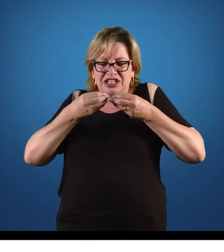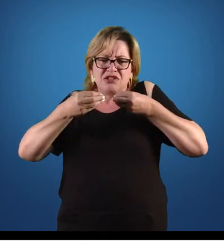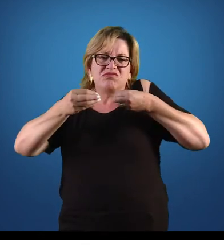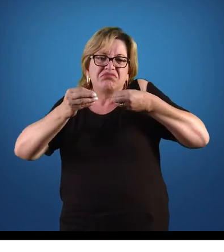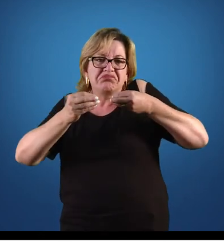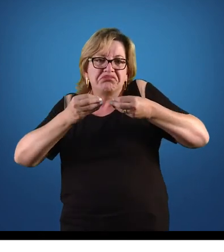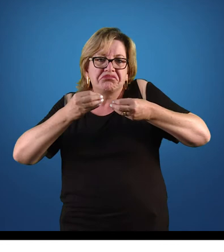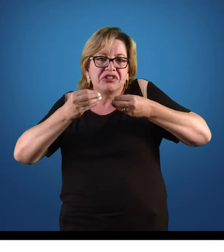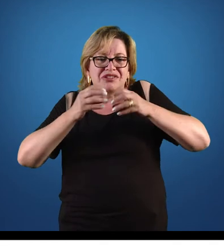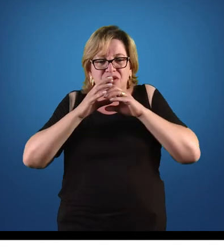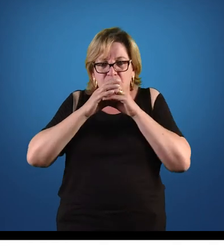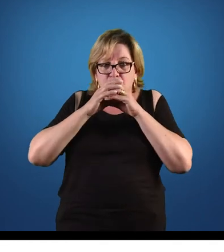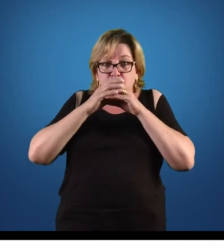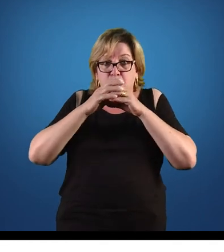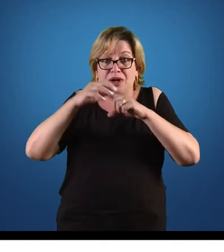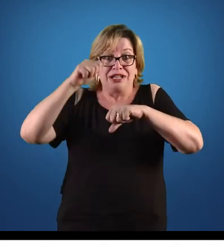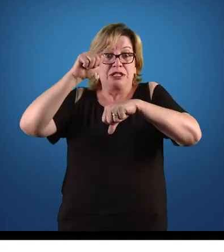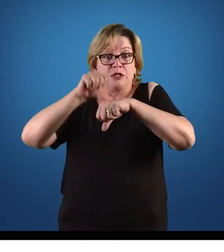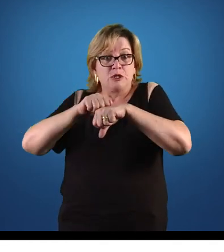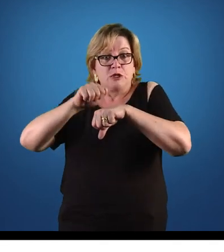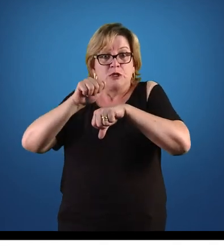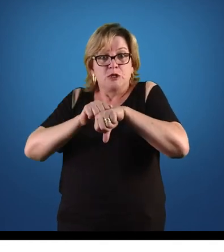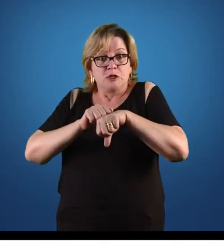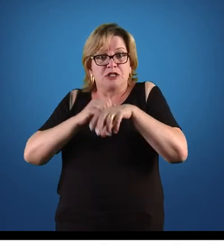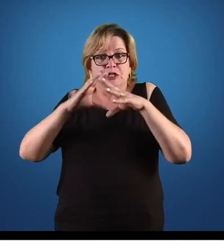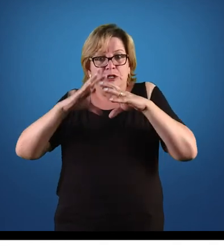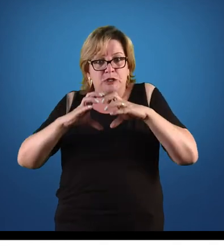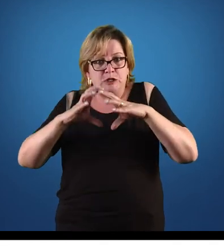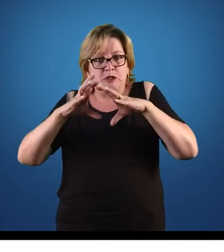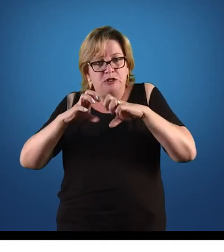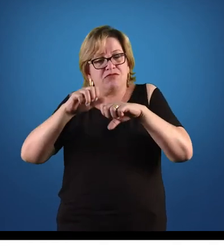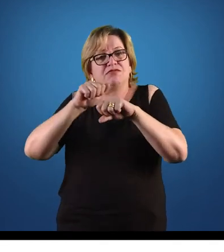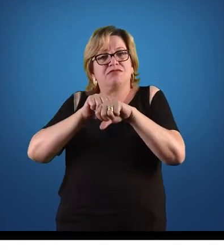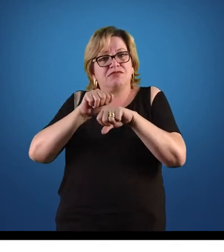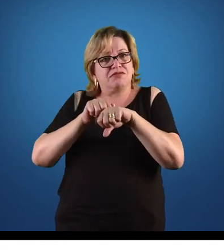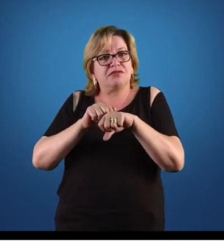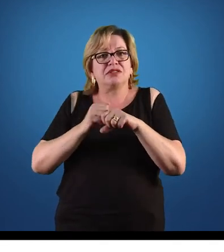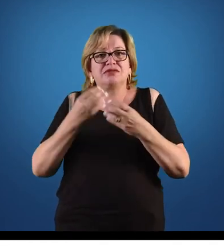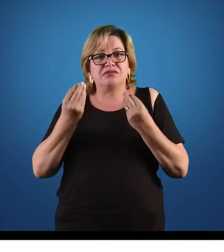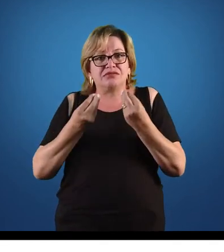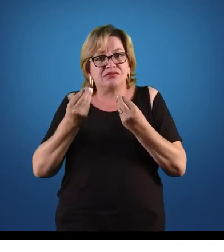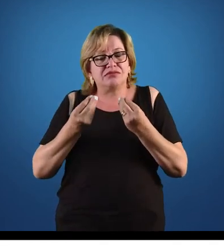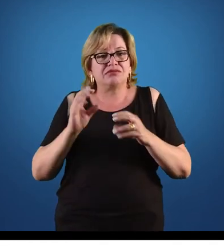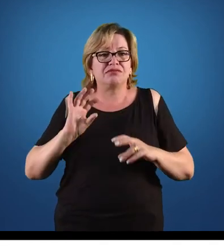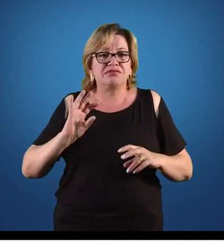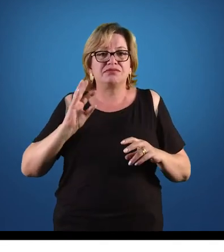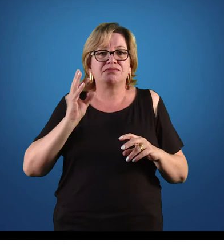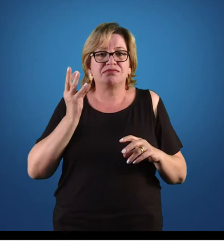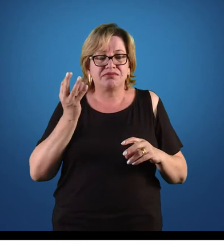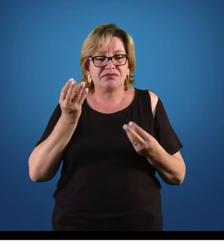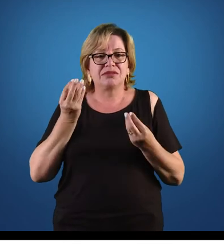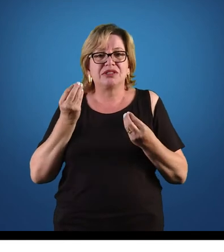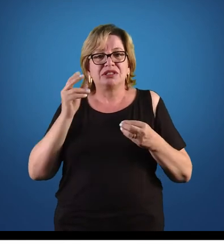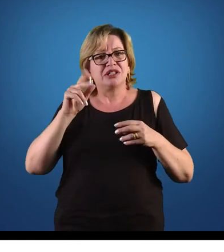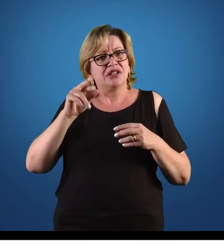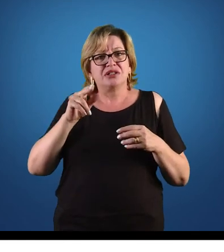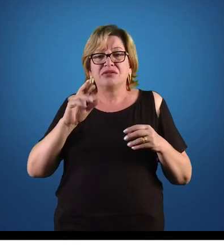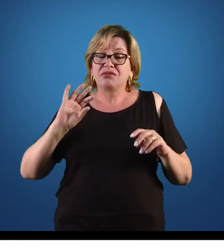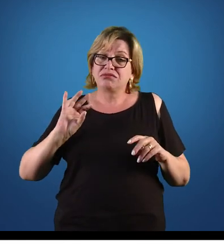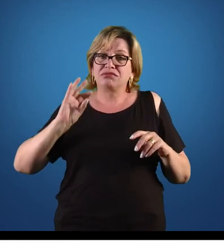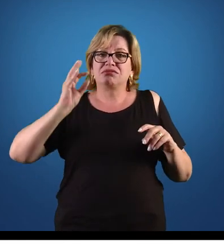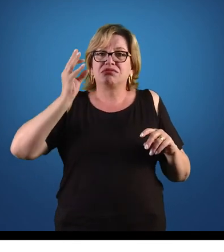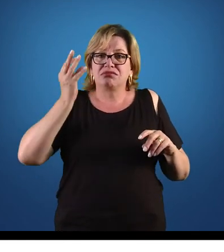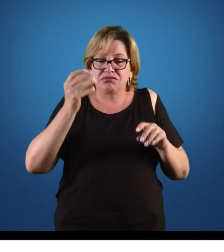flexível. Quando você enche ela de ar, e pressiona, e faz um nozinho, ela fica mais ou menos rígida. É mais ou menos o que